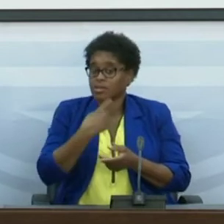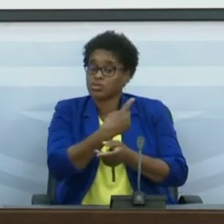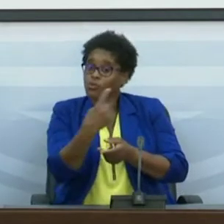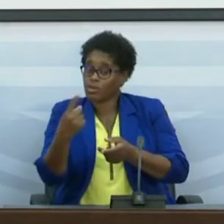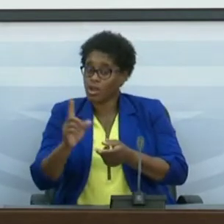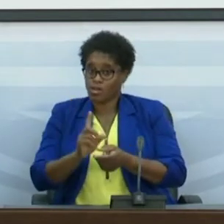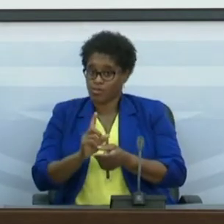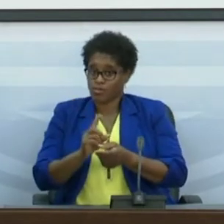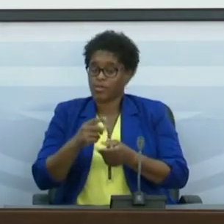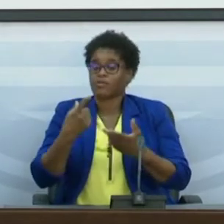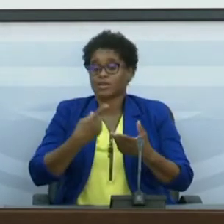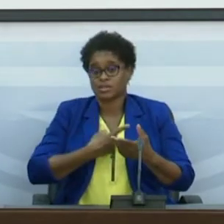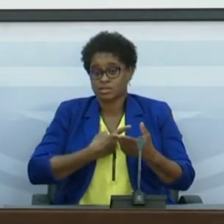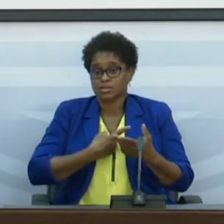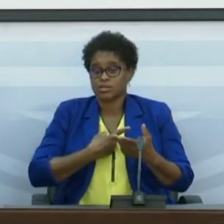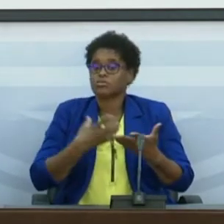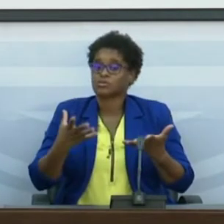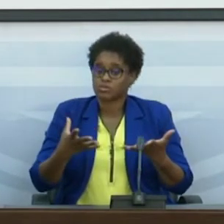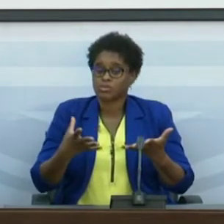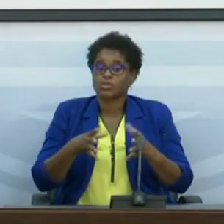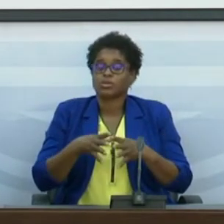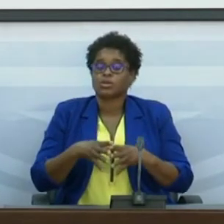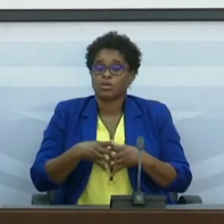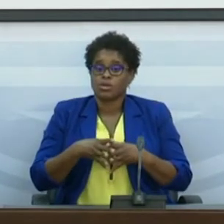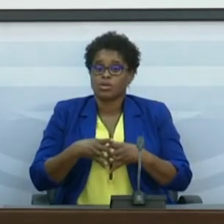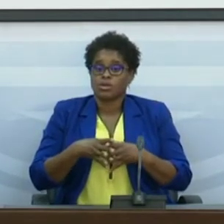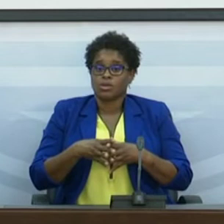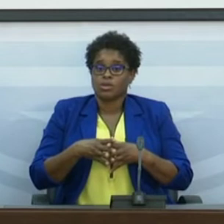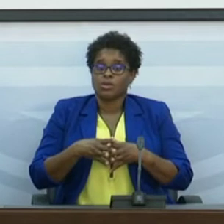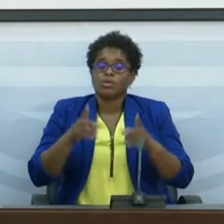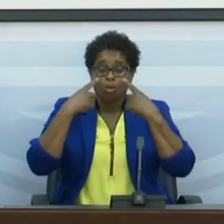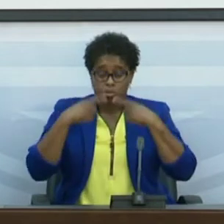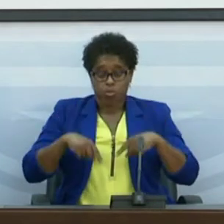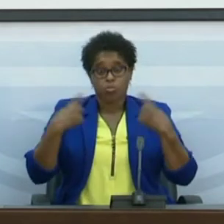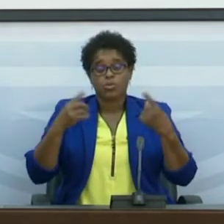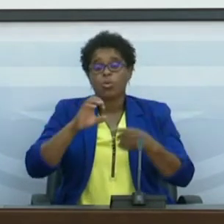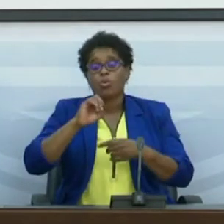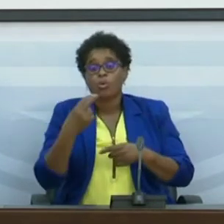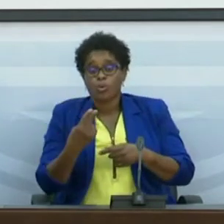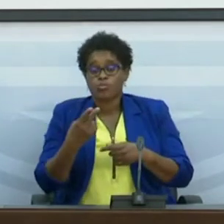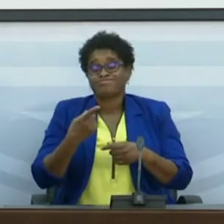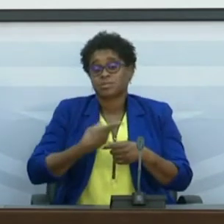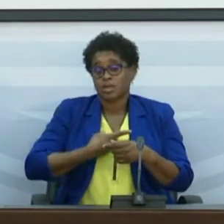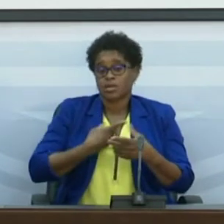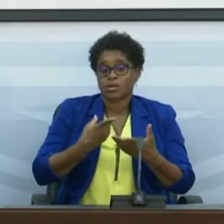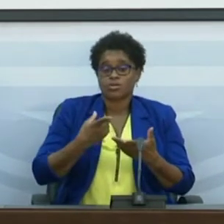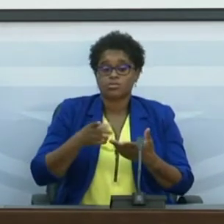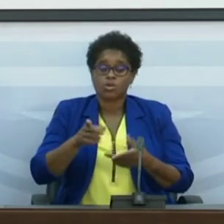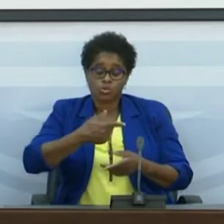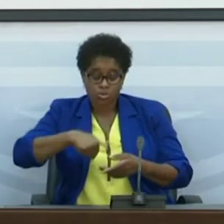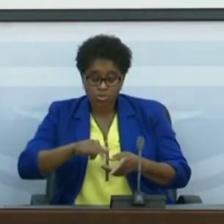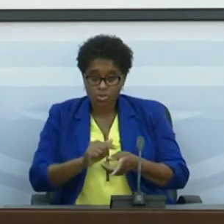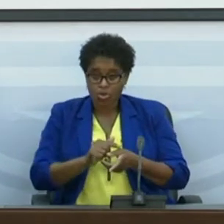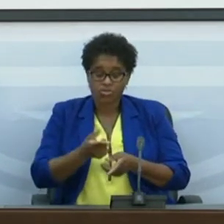para passar a ser de um cunho público. Ou seja, o facto de nós